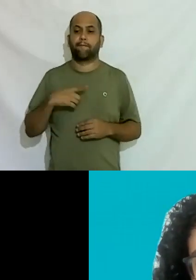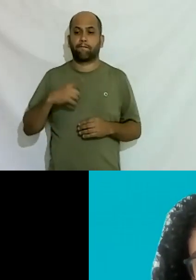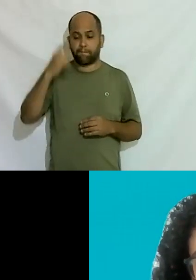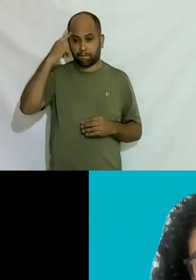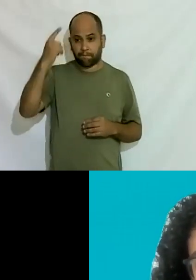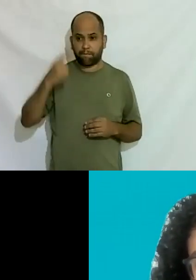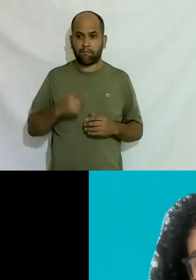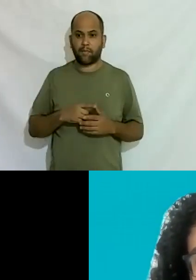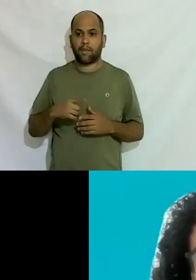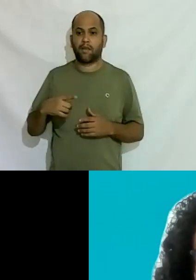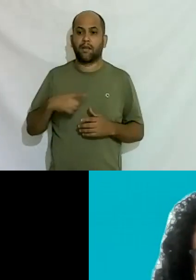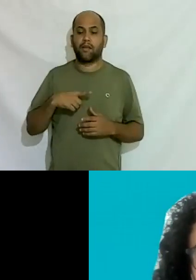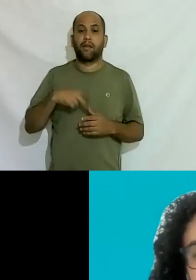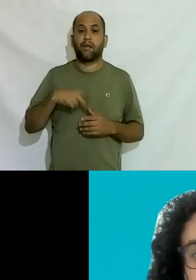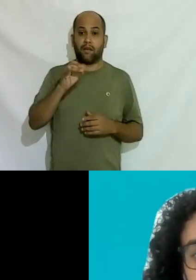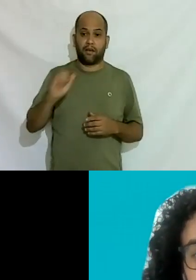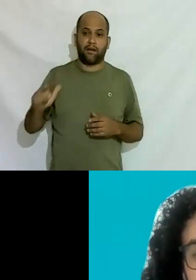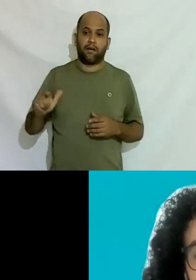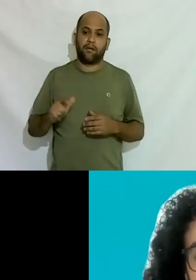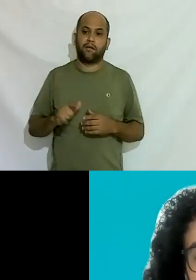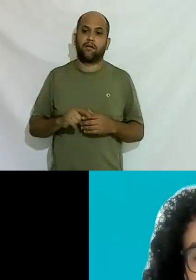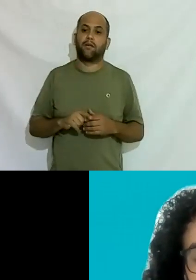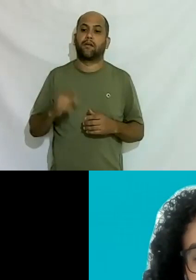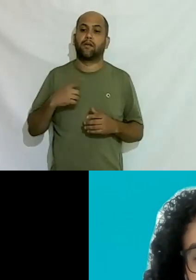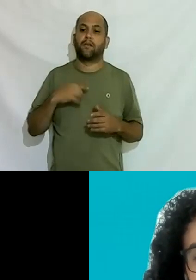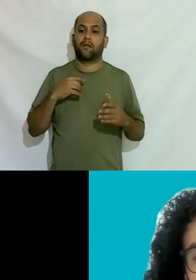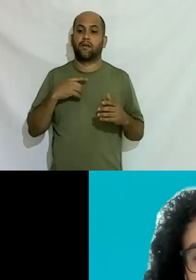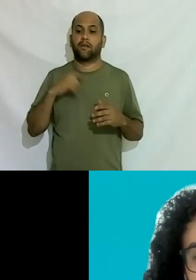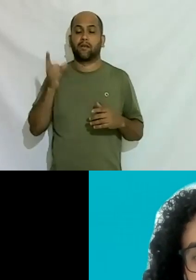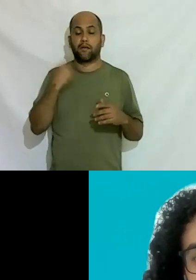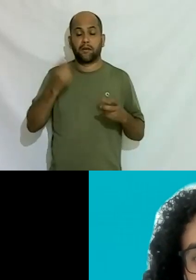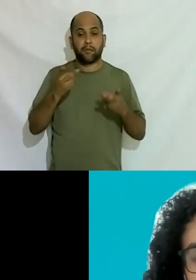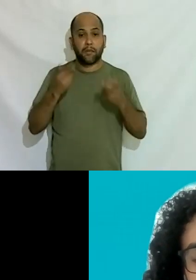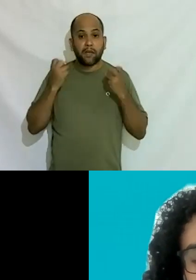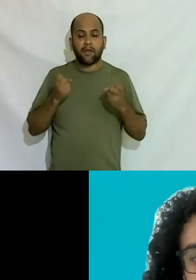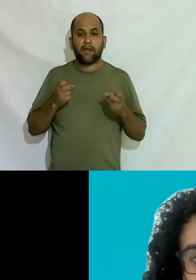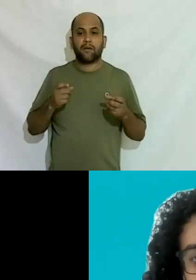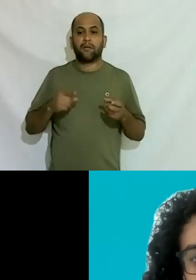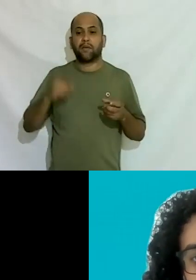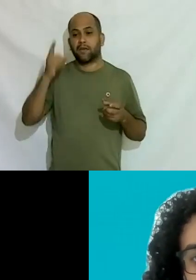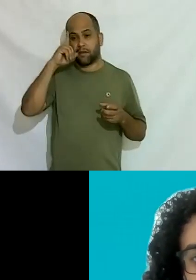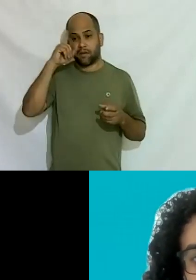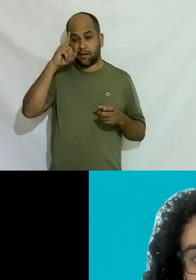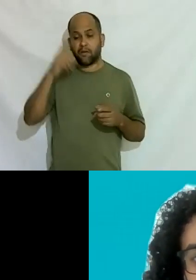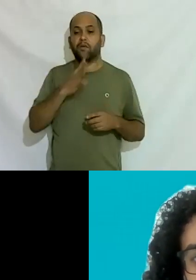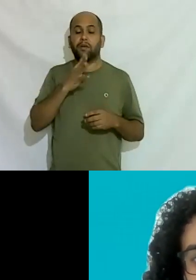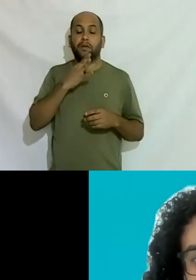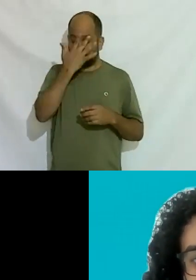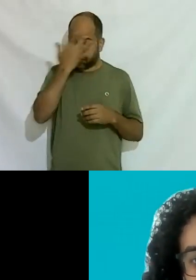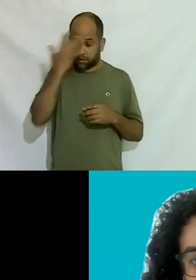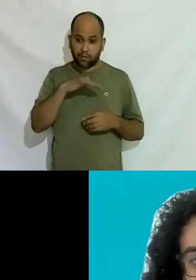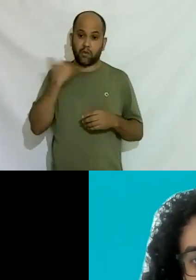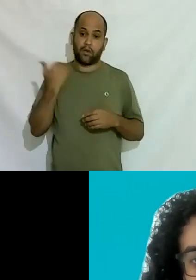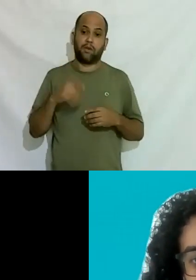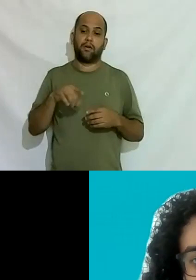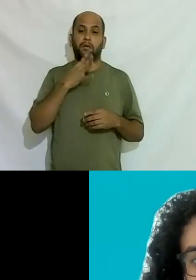matam o que é real não estou dizendo que não matam porque a gente vê fotos todos os dias conheço pessoas que morreram conheci trans